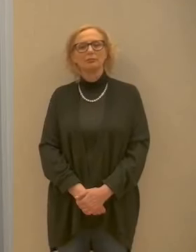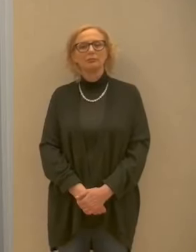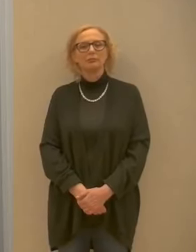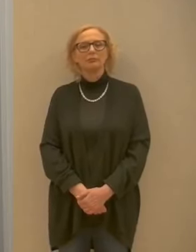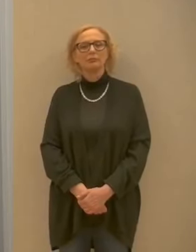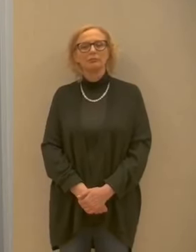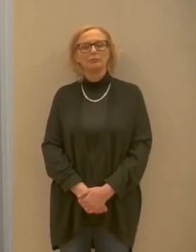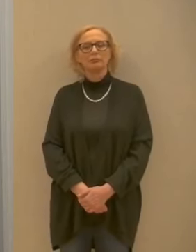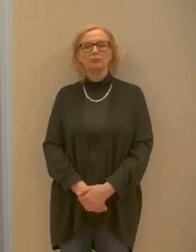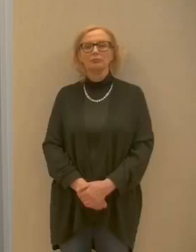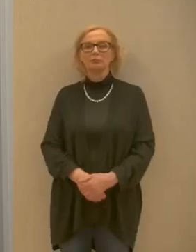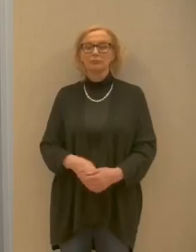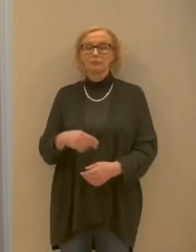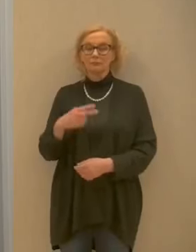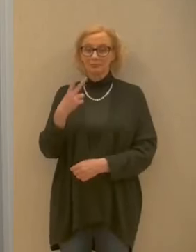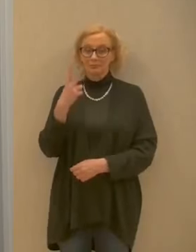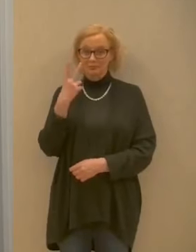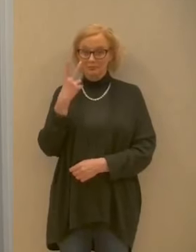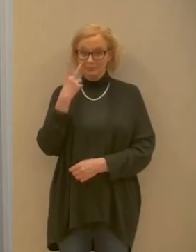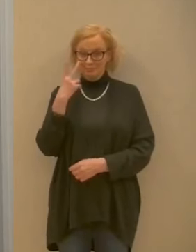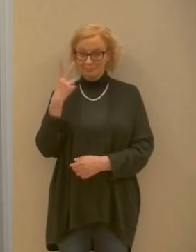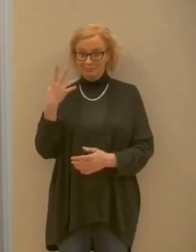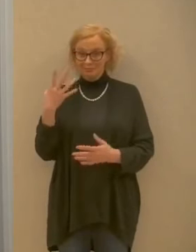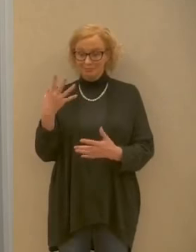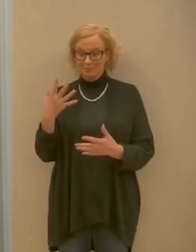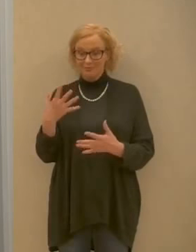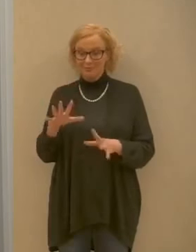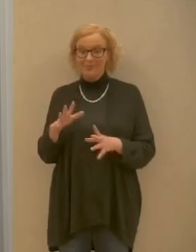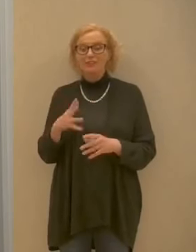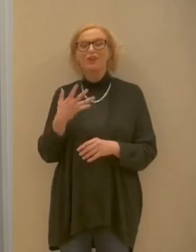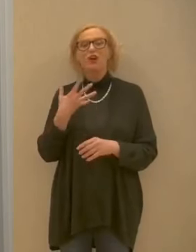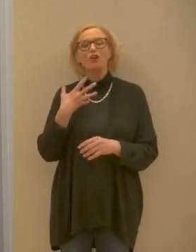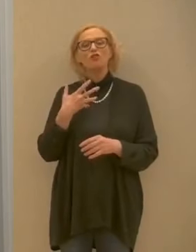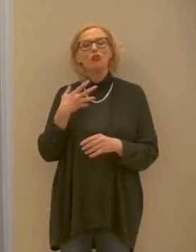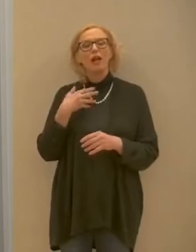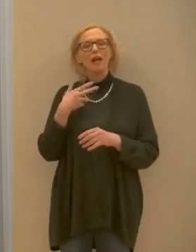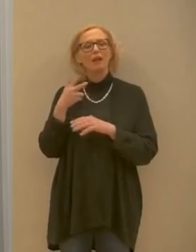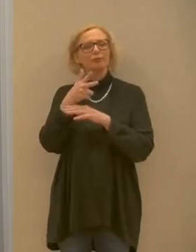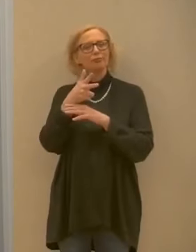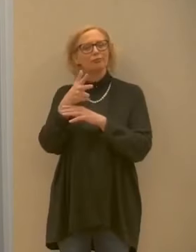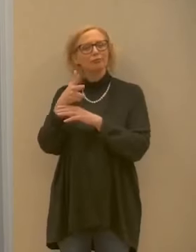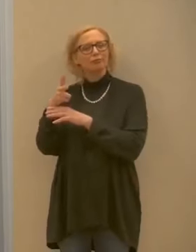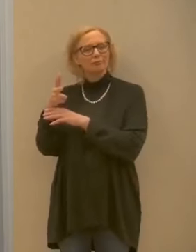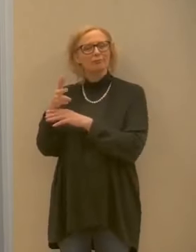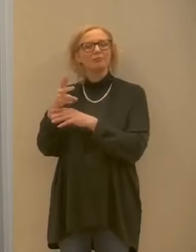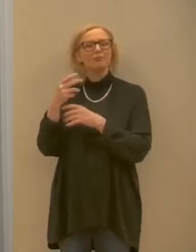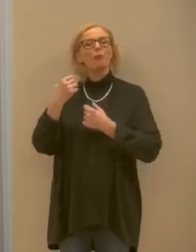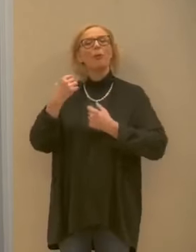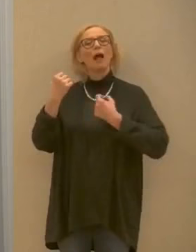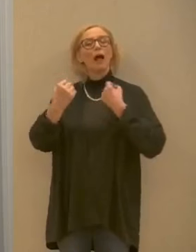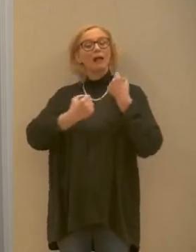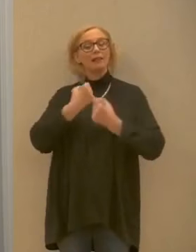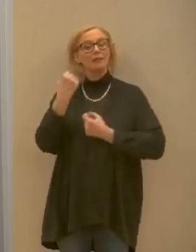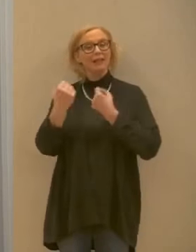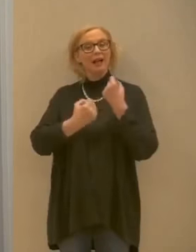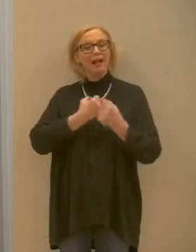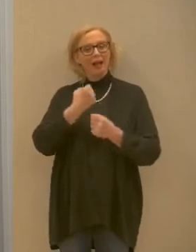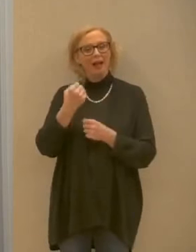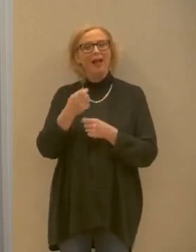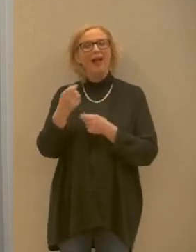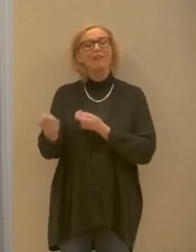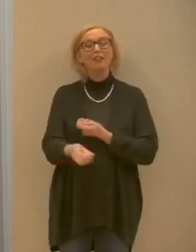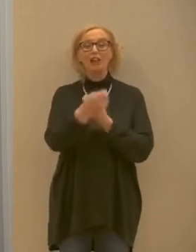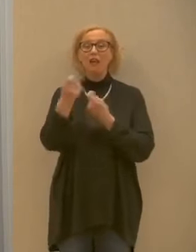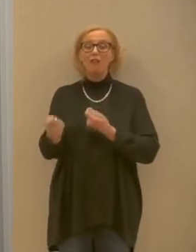Ecco, insomma, abbiamo visto una ripresa che riguarda un'attività che i vigili del